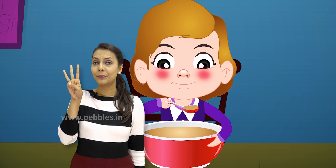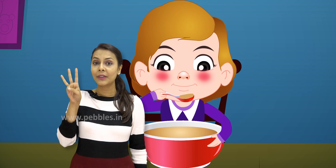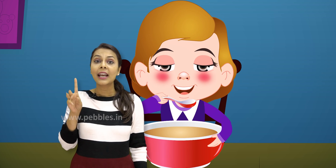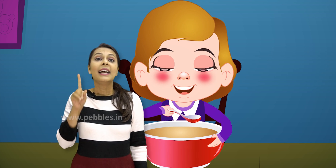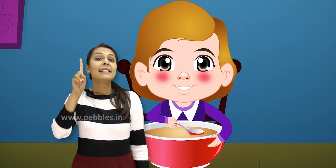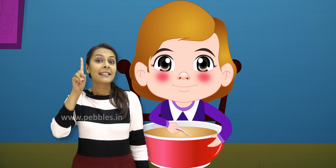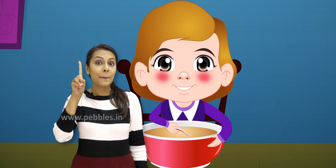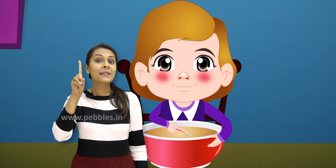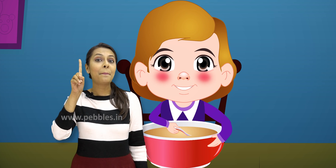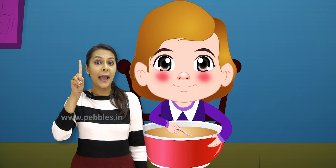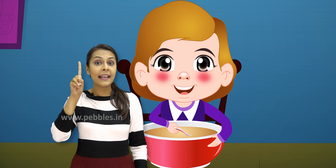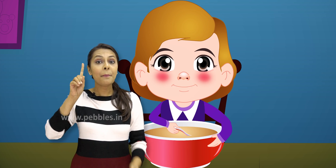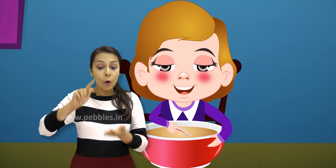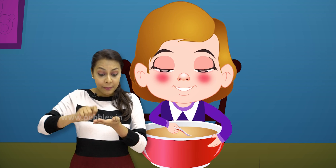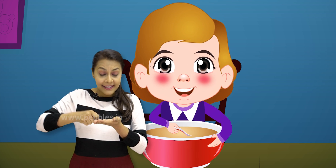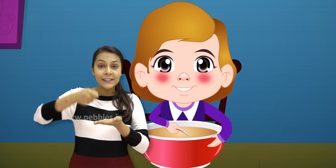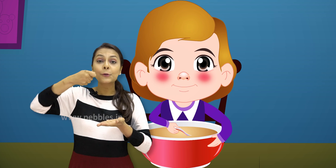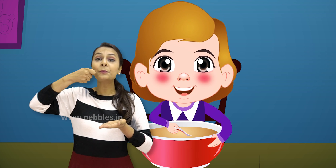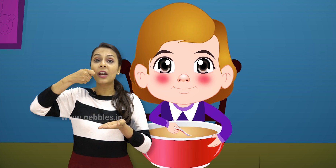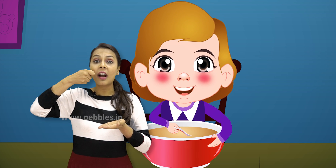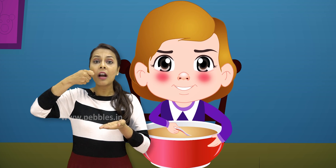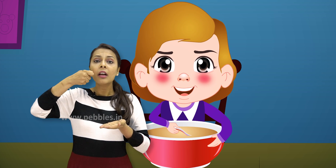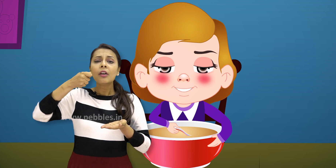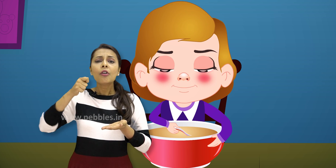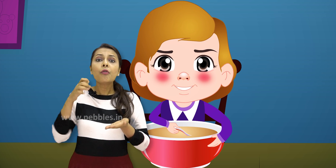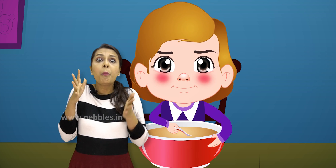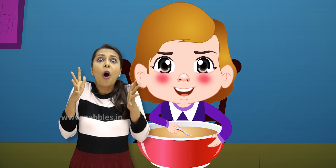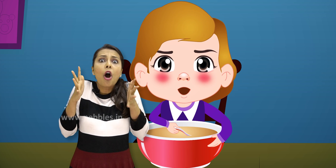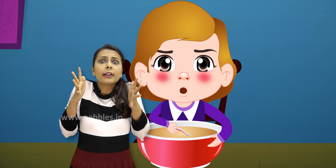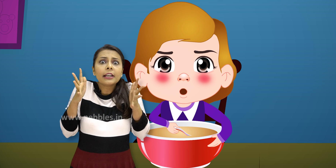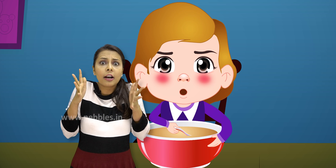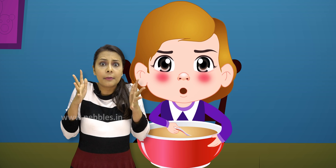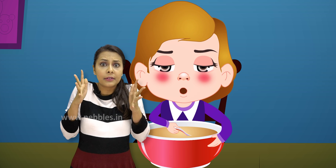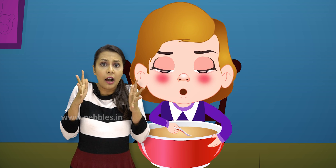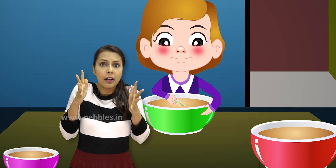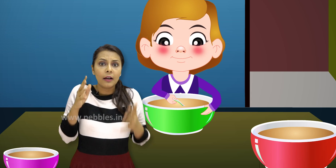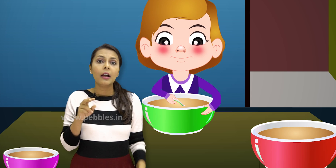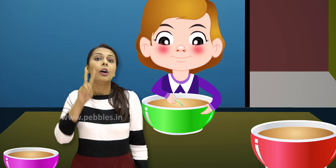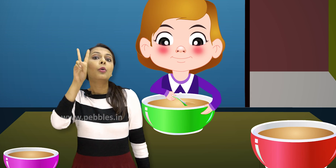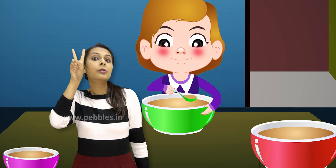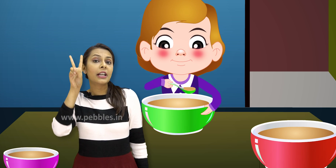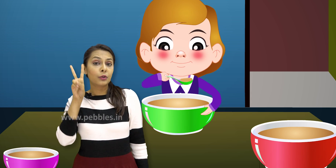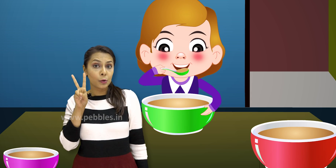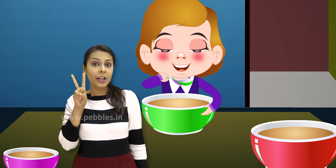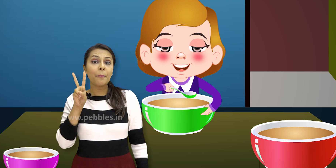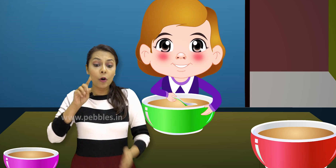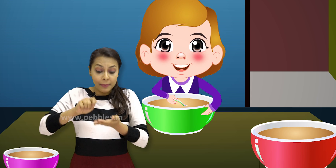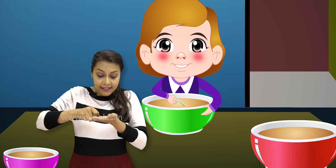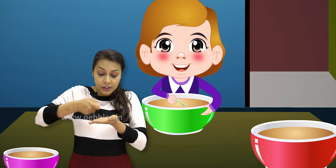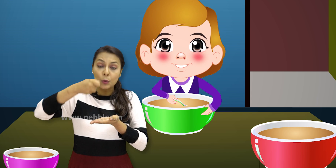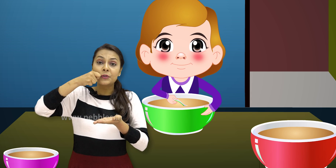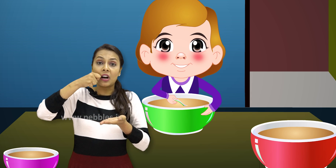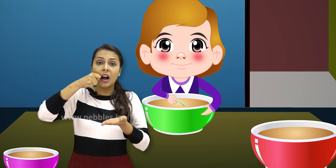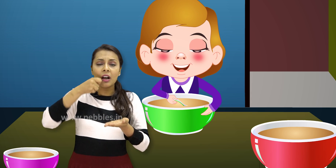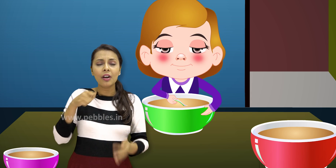थे सबसे पहले बोल में से सूप चका वो बहुत ही घरम था उसने दूसरे बोल